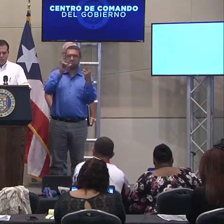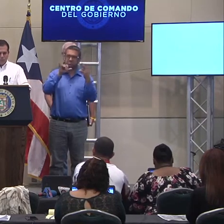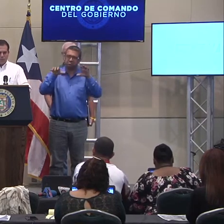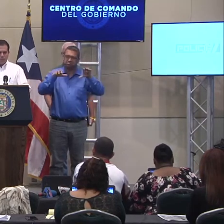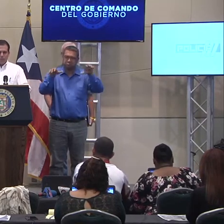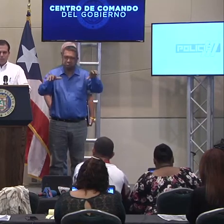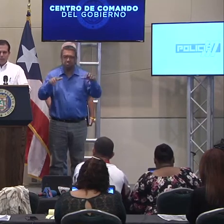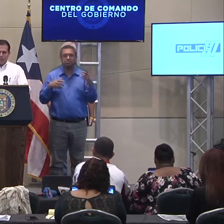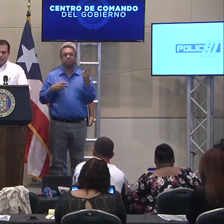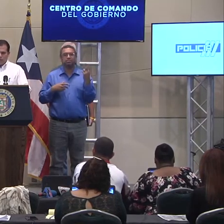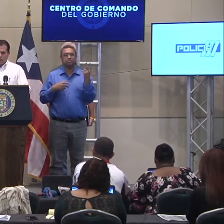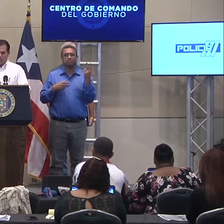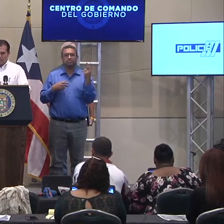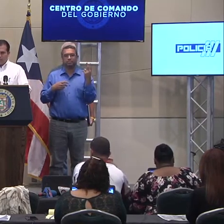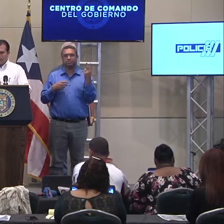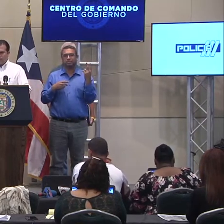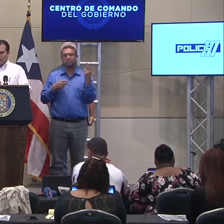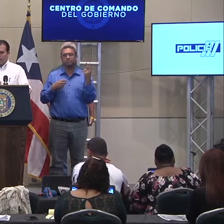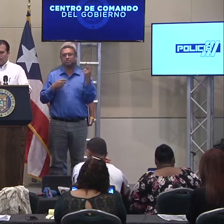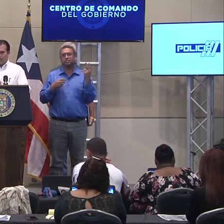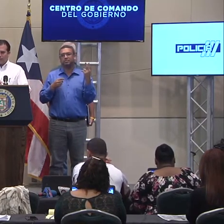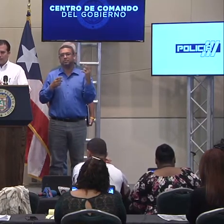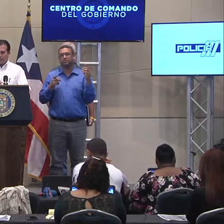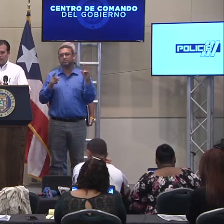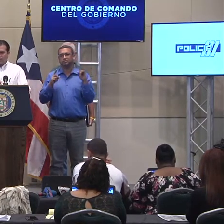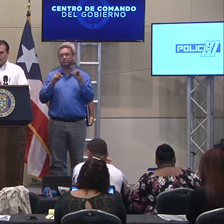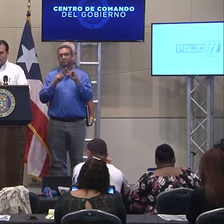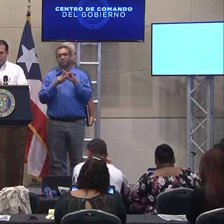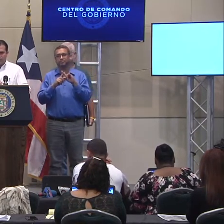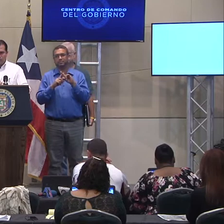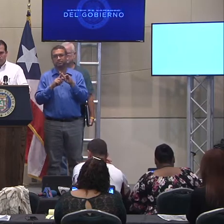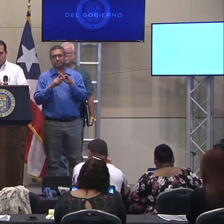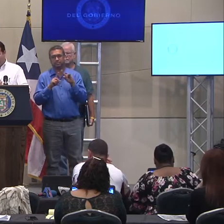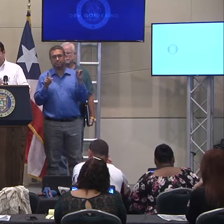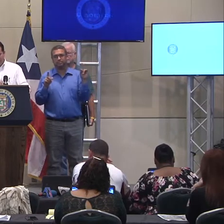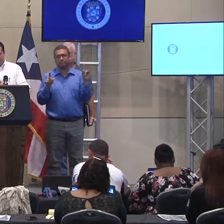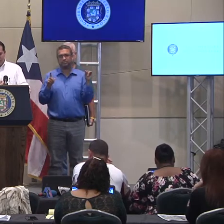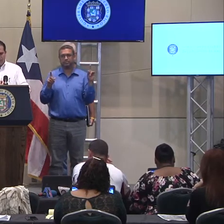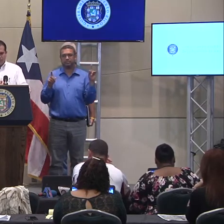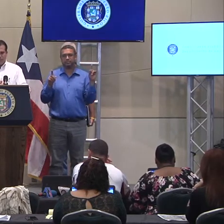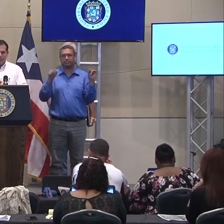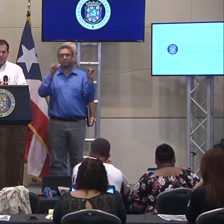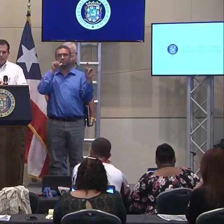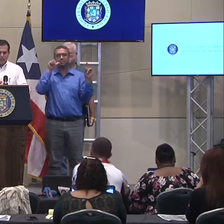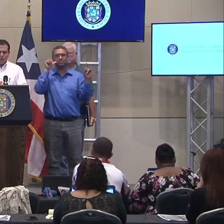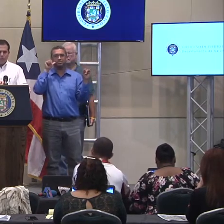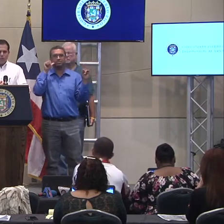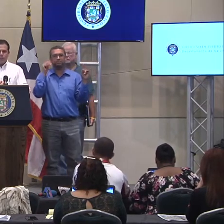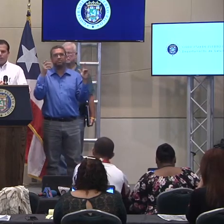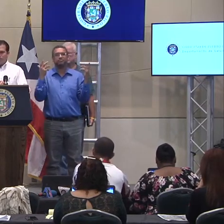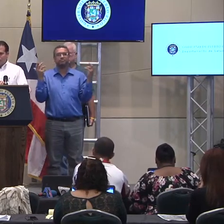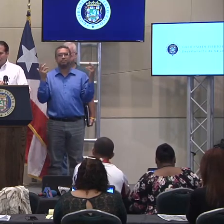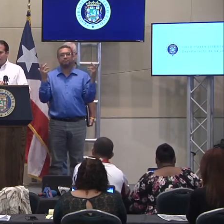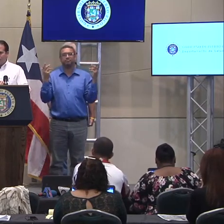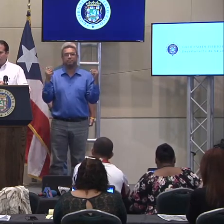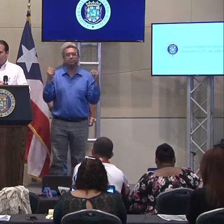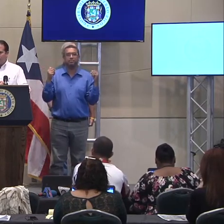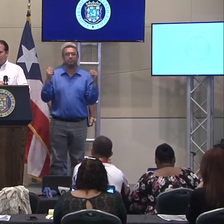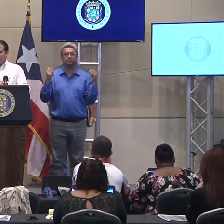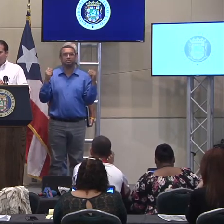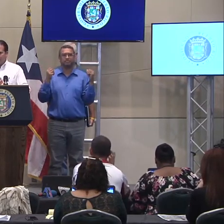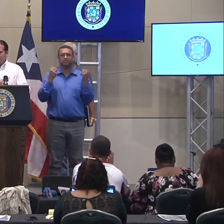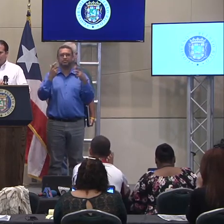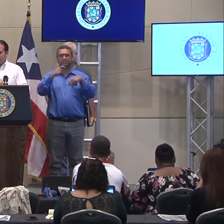y, por lo tanto, lo que sí, eh, eh, sacamos ayer de eso y yo creo que lo oyeron en varias